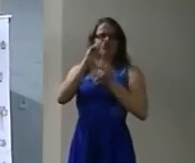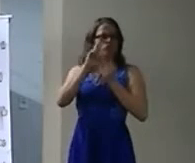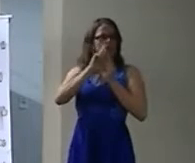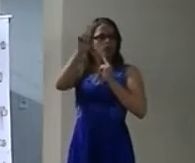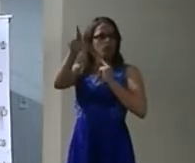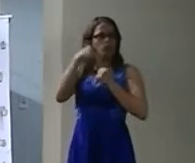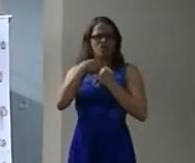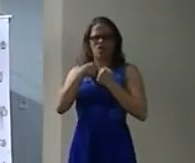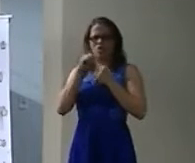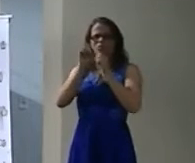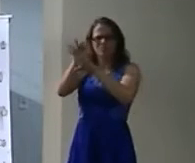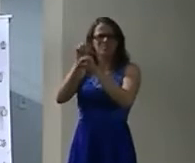Tapar buraco Não dá